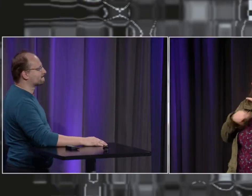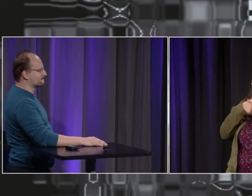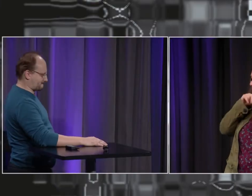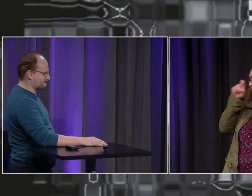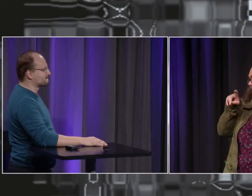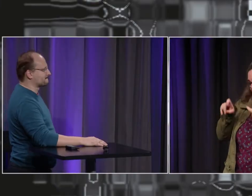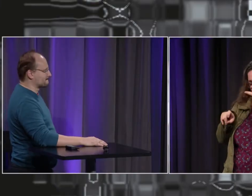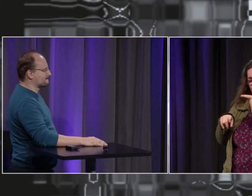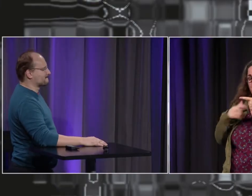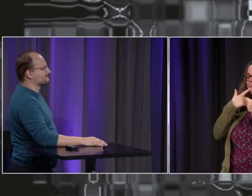moi j'ai deux questions